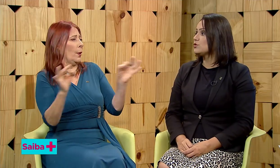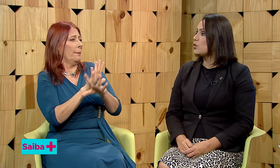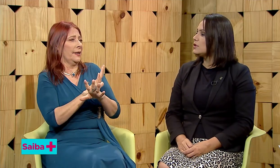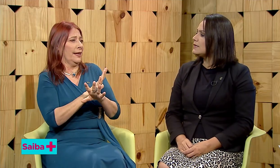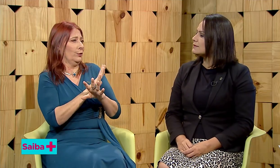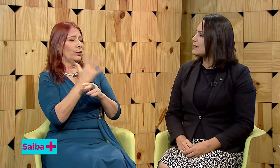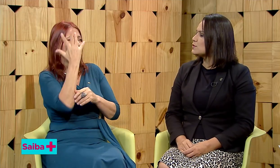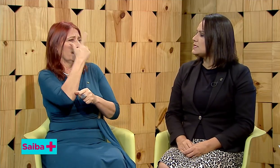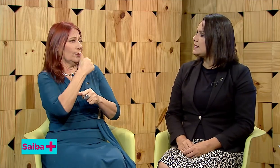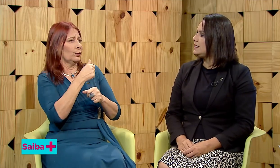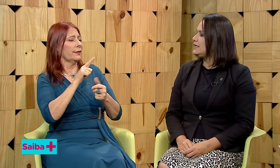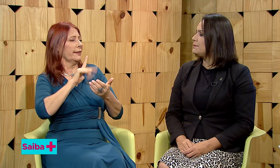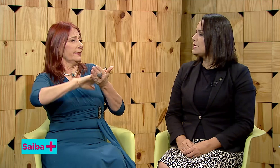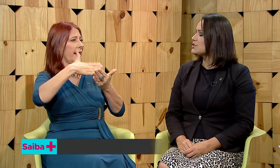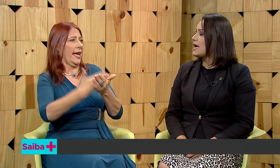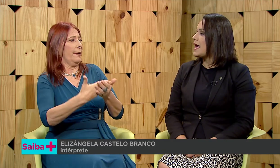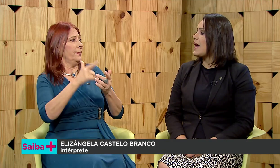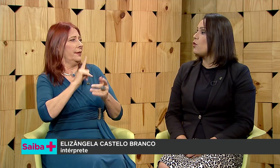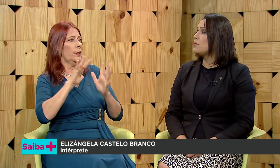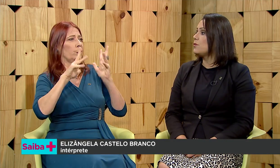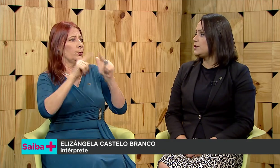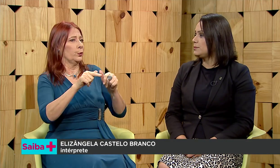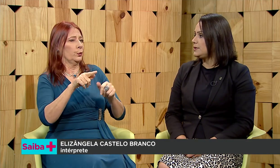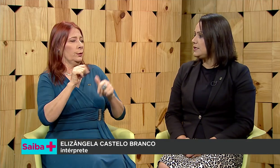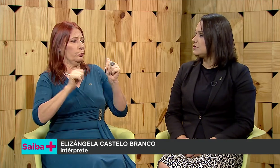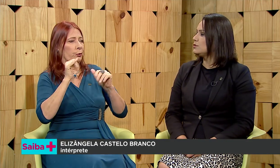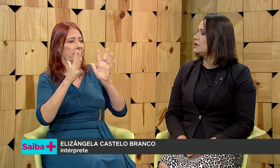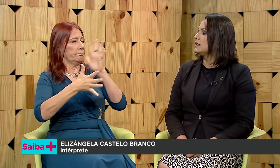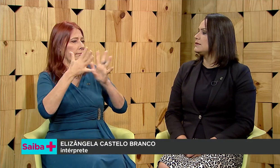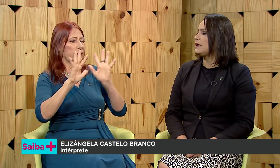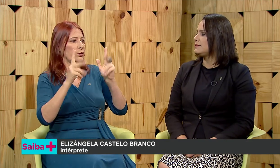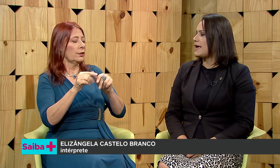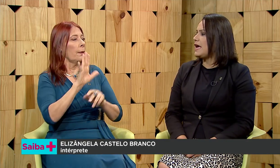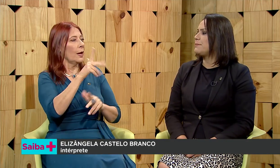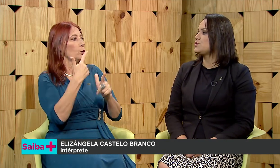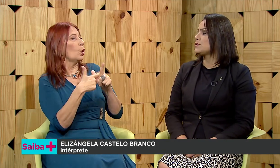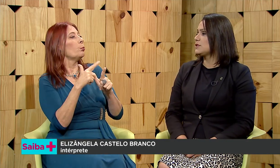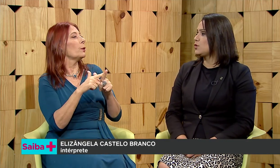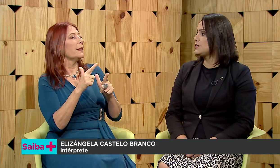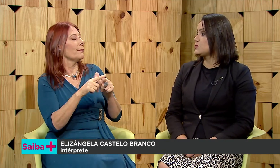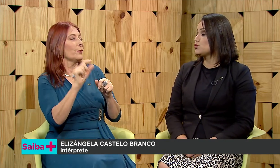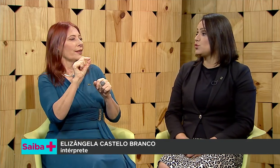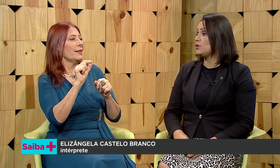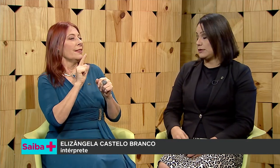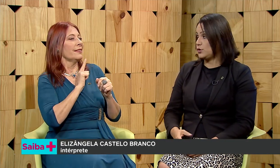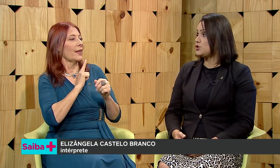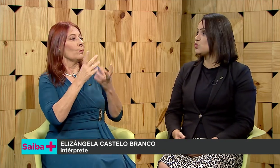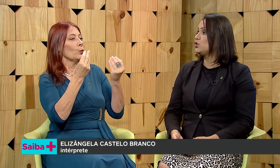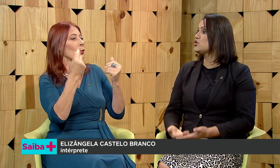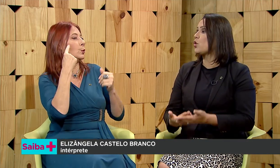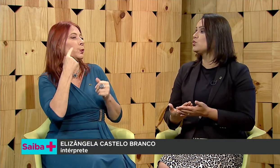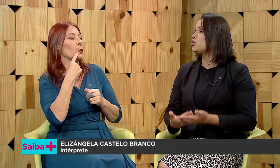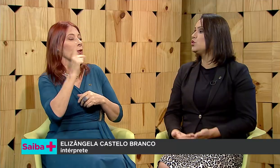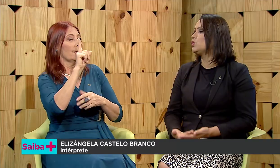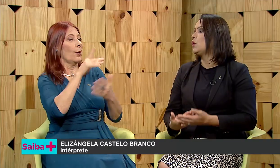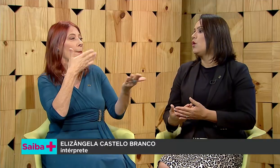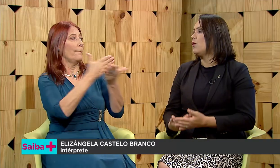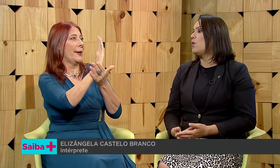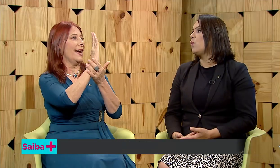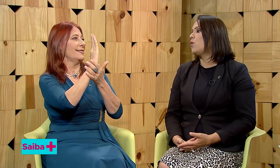toda, traduzida em Libras. É algo muito bonito, tem intérpretes, atores surdos, contudo, o